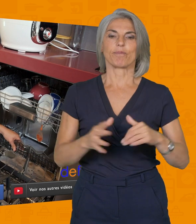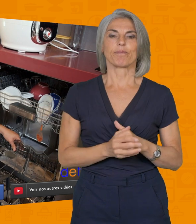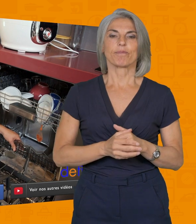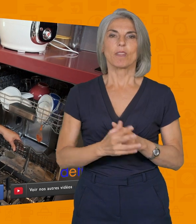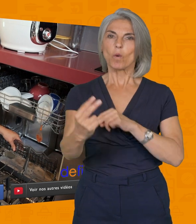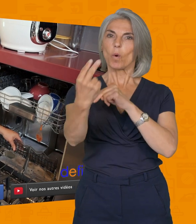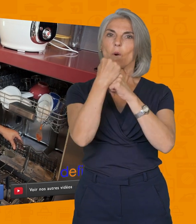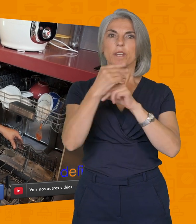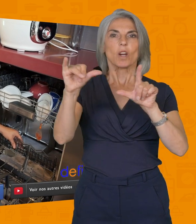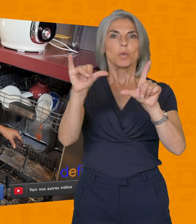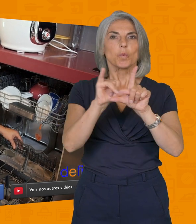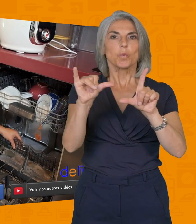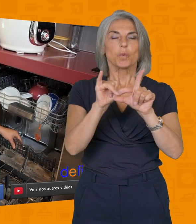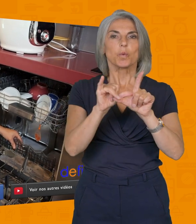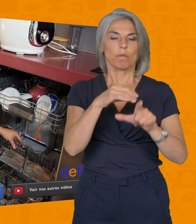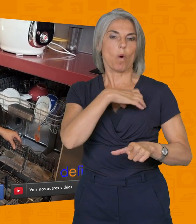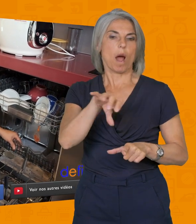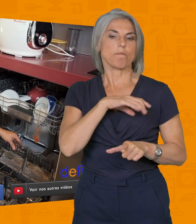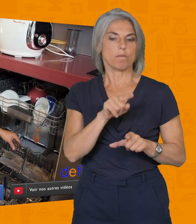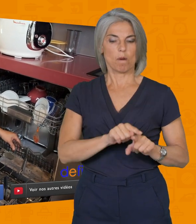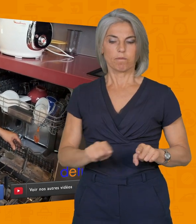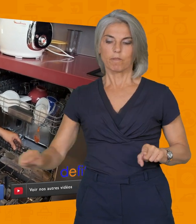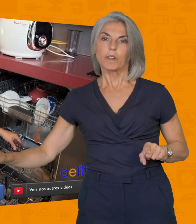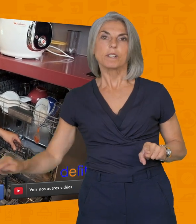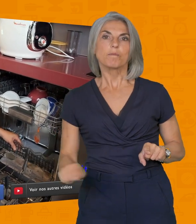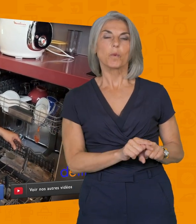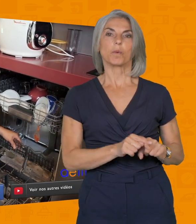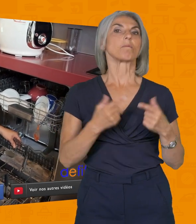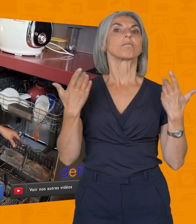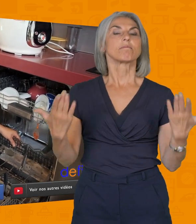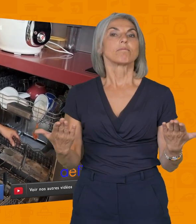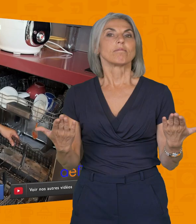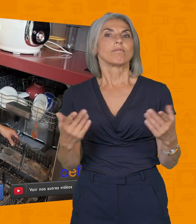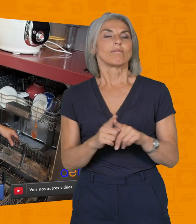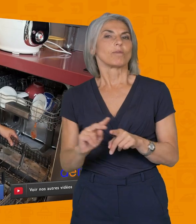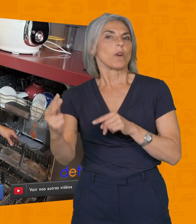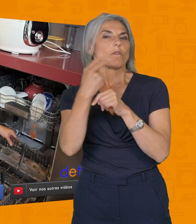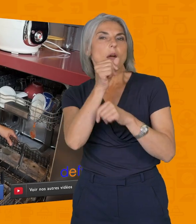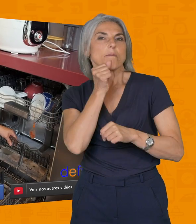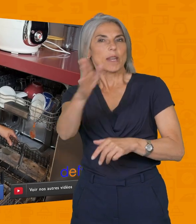Suivez-nous sur YouTube. Abonnez-vous à notre chaîne Facebook, Pinterest. Suivez-nous sur notre webshop. À bientôt. Ciao.